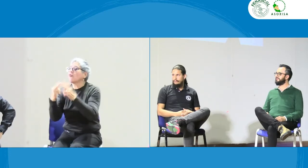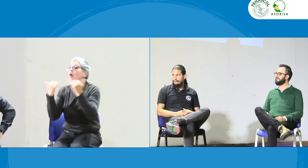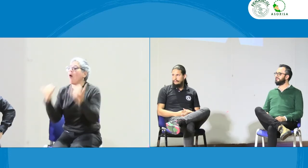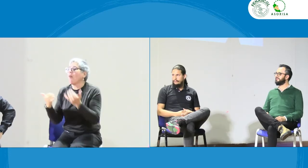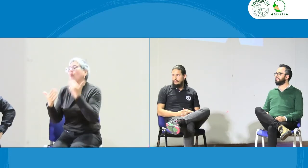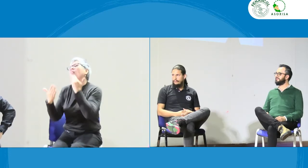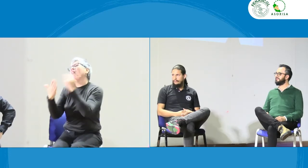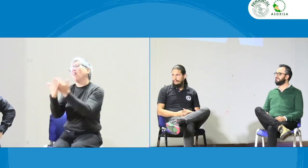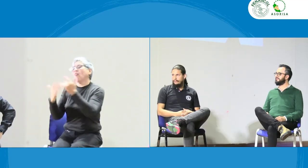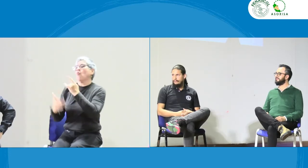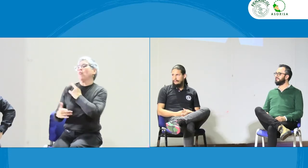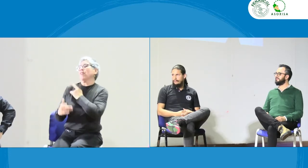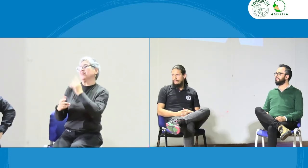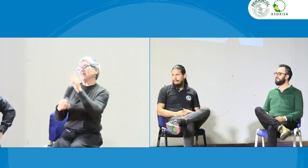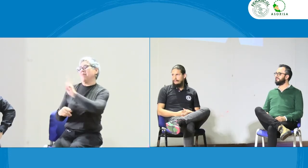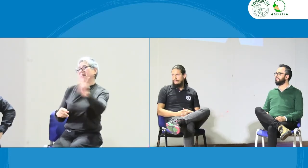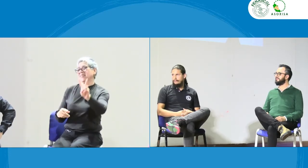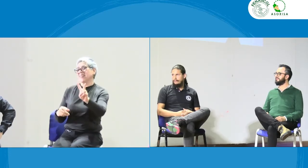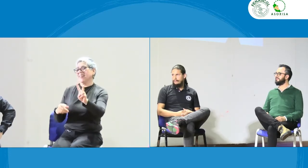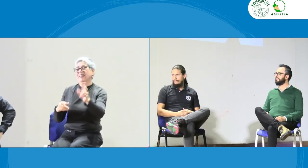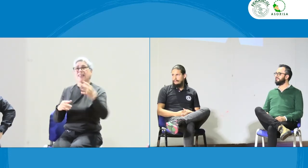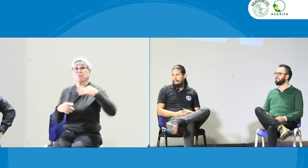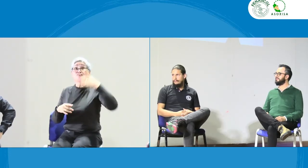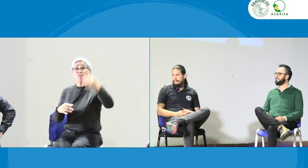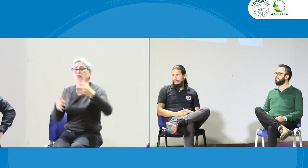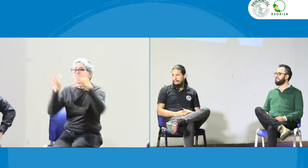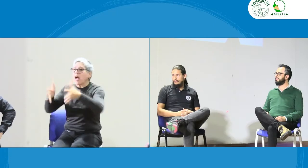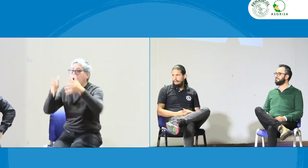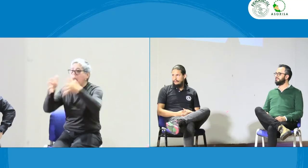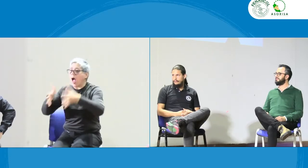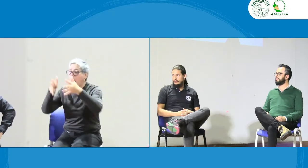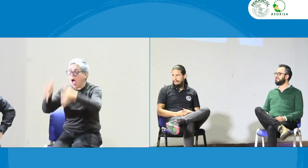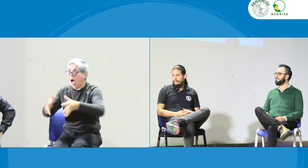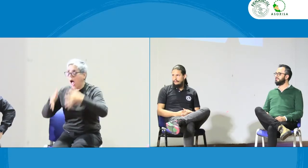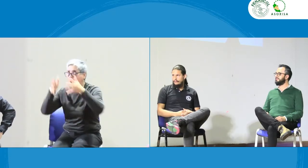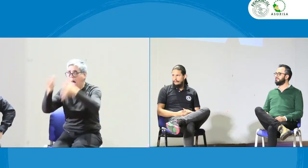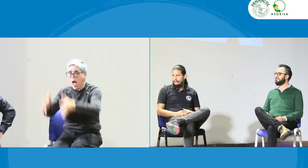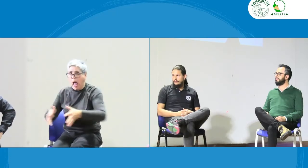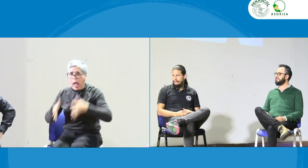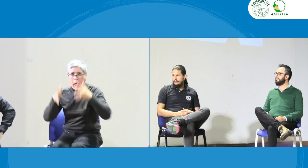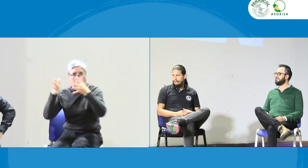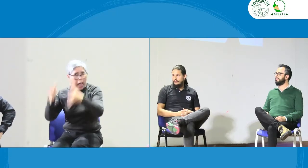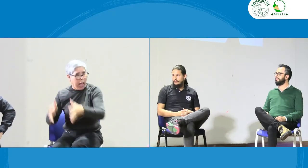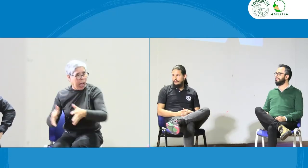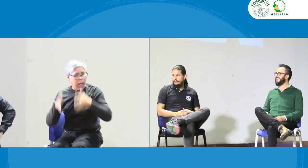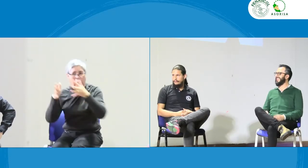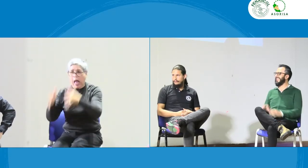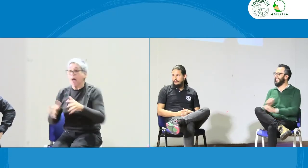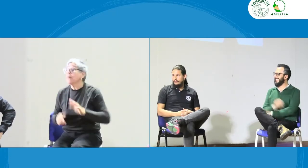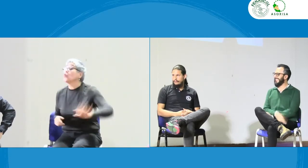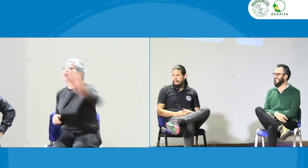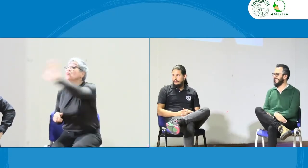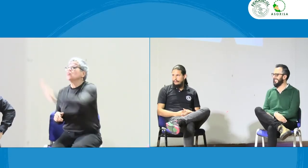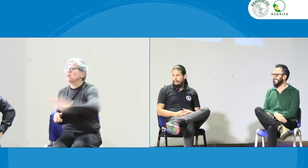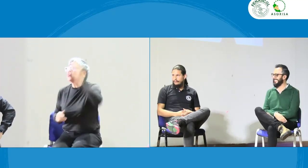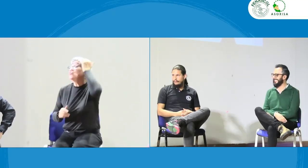yo conozco, gracias precisamente a la oportunidad que me da la Universidad del Valle, de ser docente, de